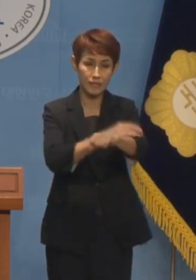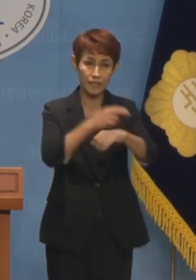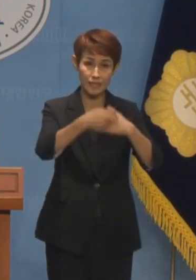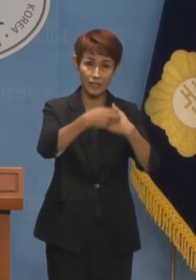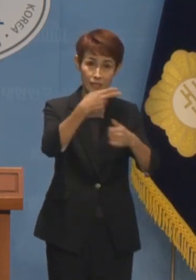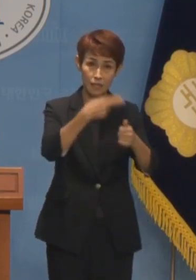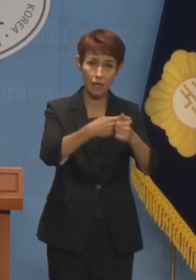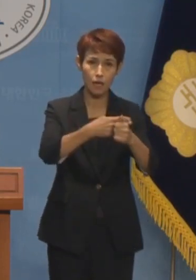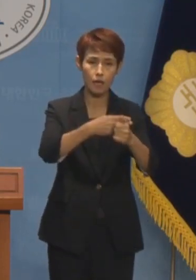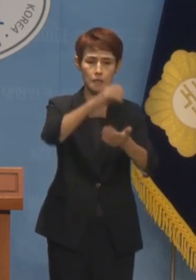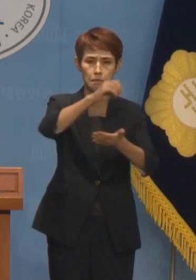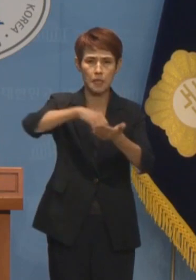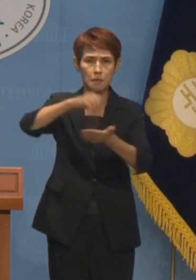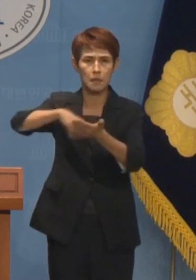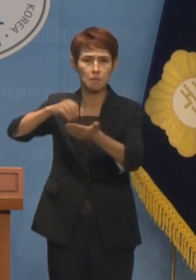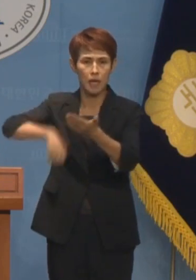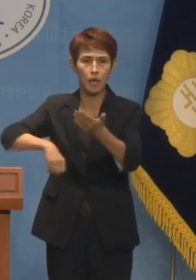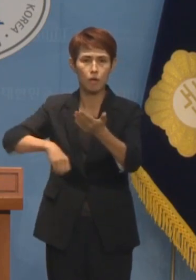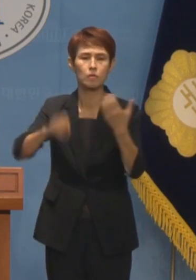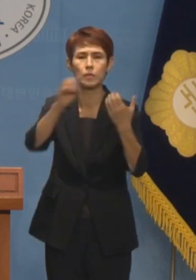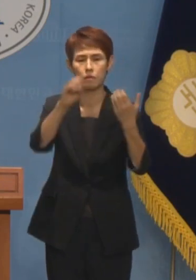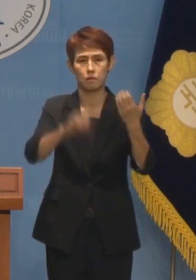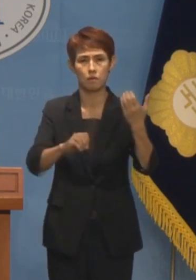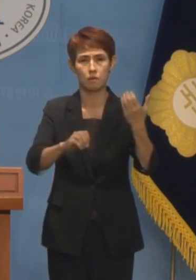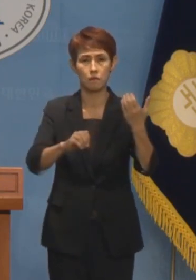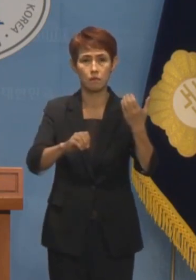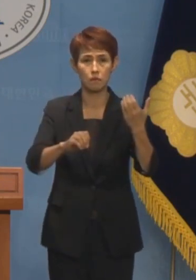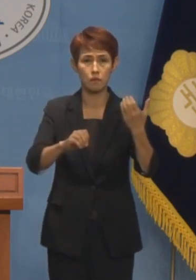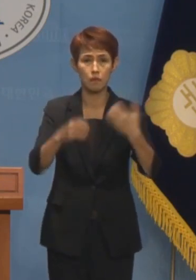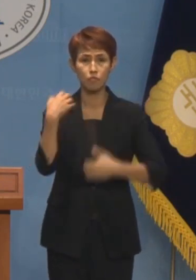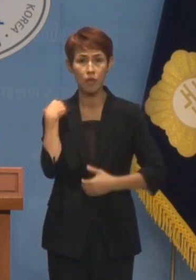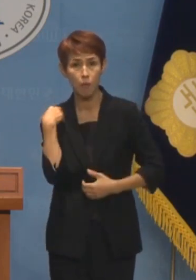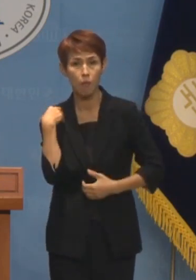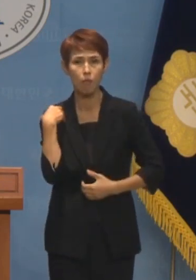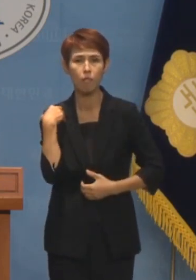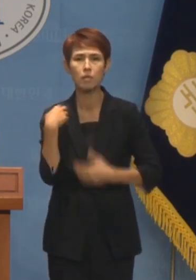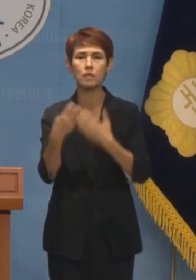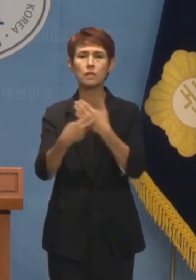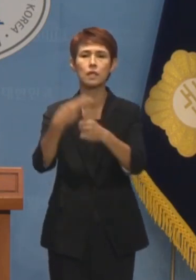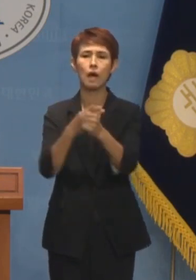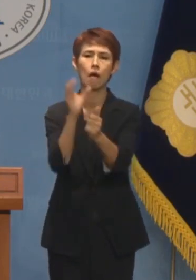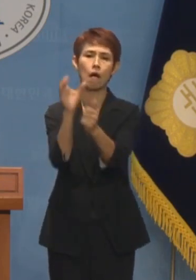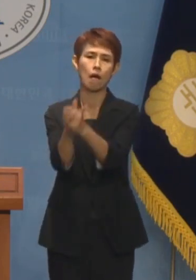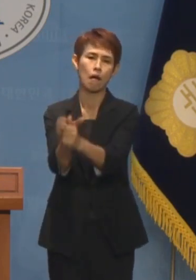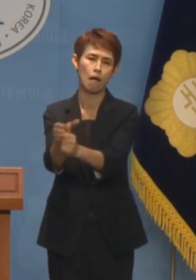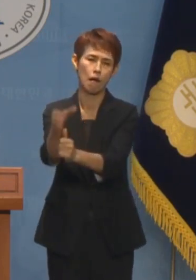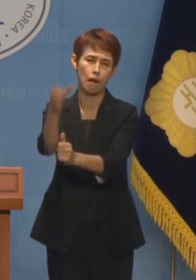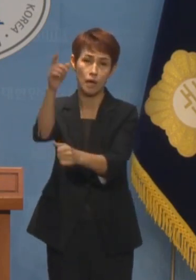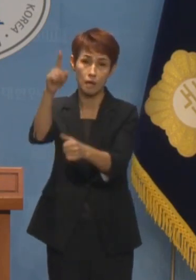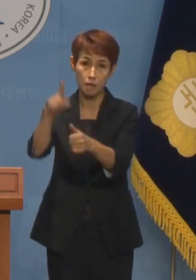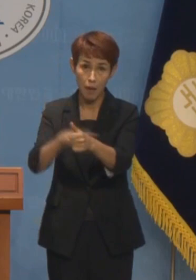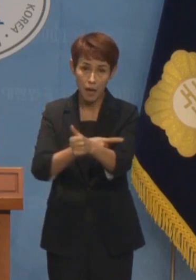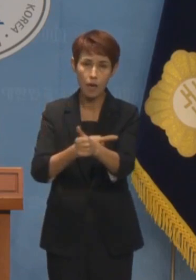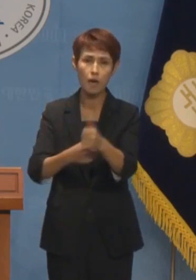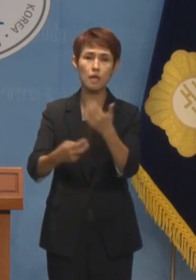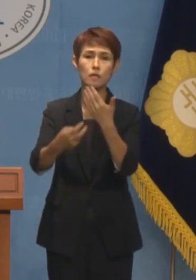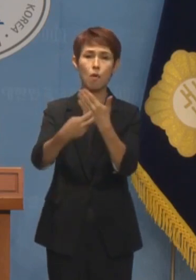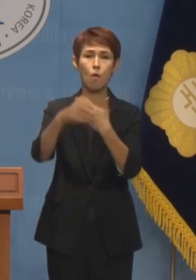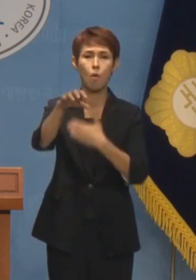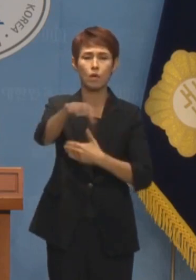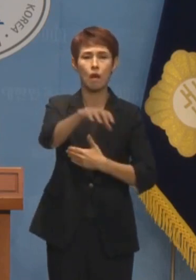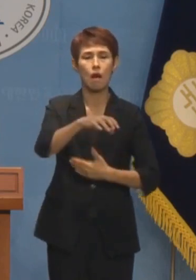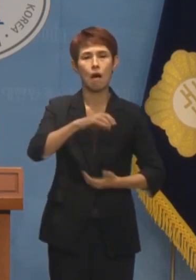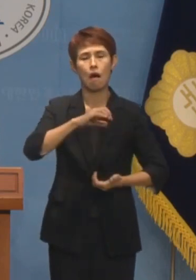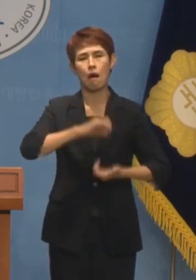모든 부담을 다른 의료진들이 오롯이 떠안게 되면서 의료현장 곳곳에서 한계에 달아났다는